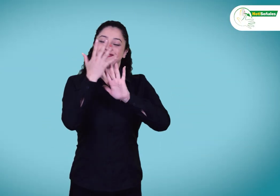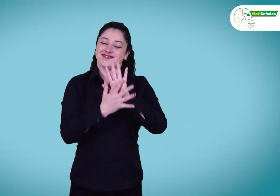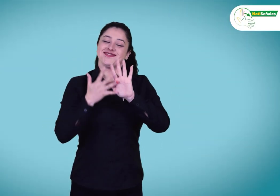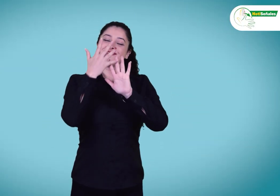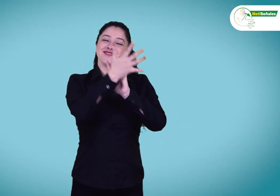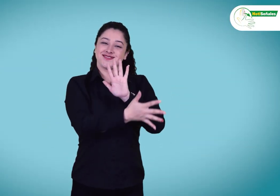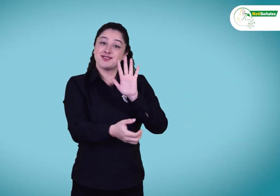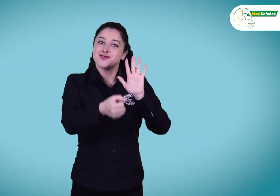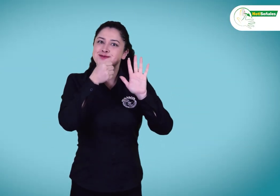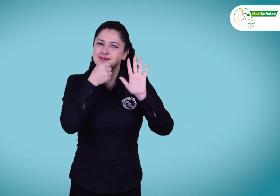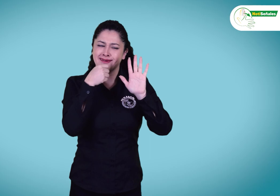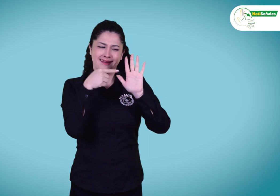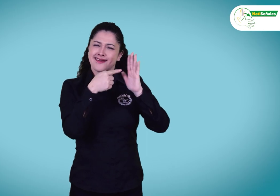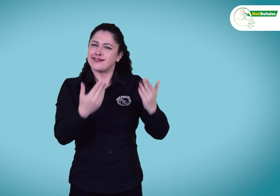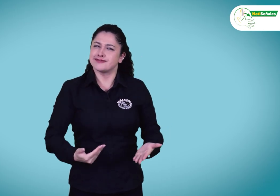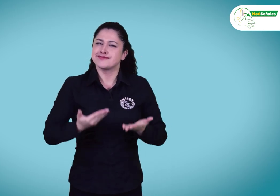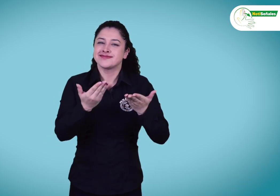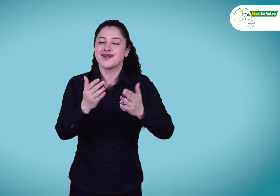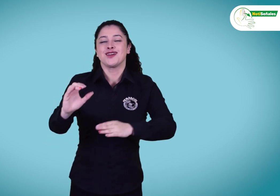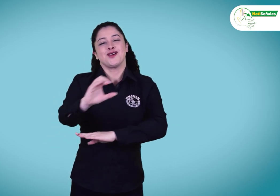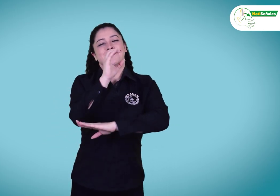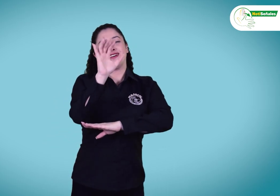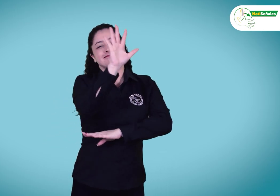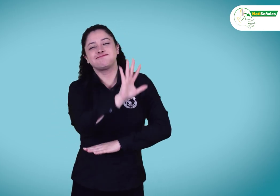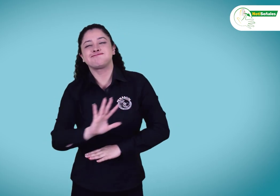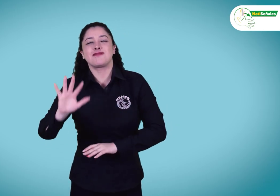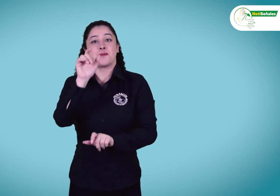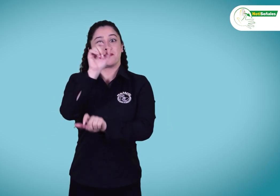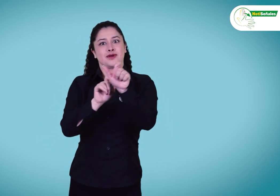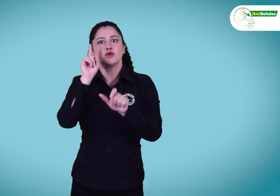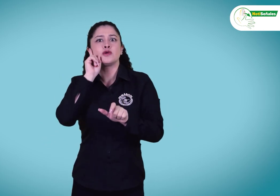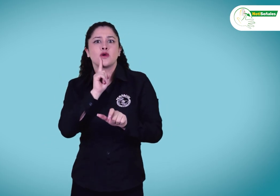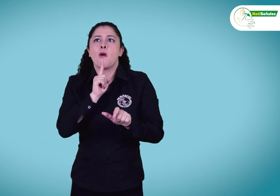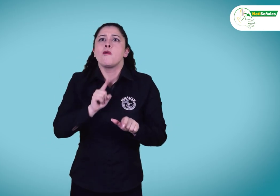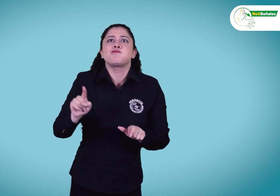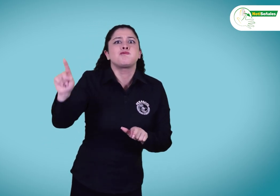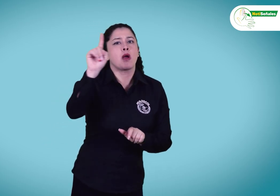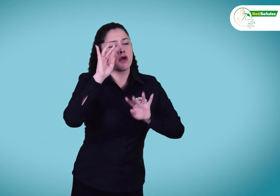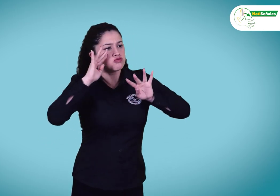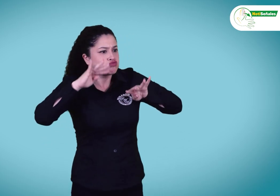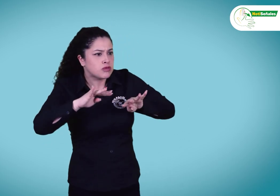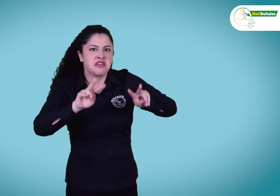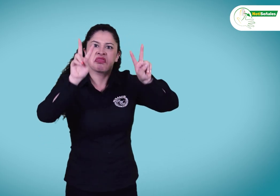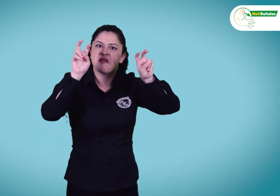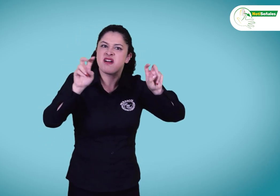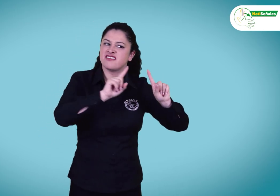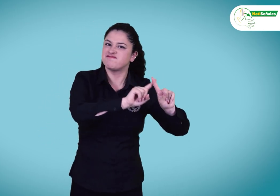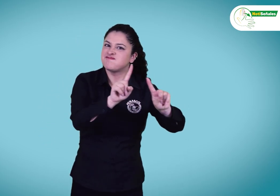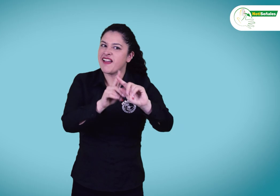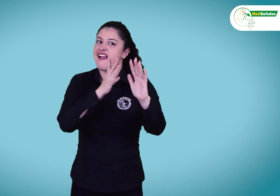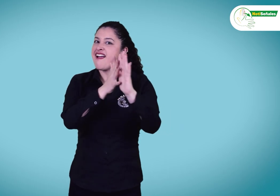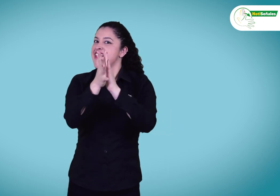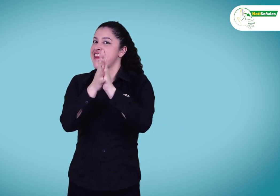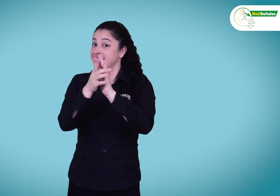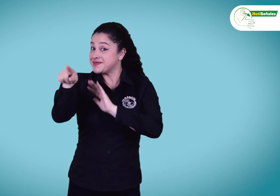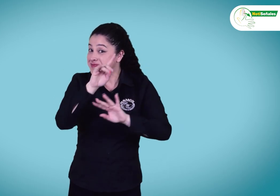Bienvenidos a Noticeñales, el informativo que recoge los sucesos más importantes de la comunidad sorda del país.